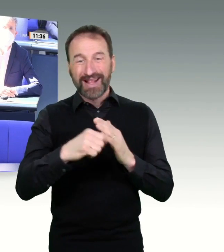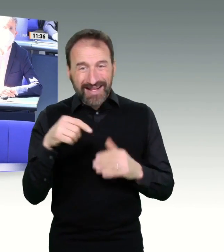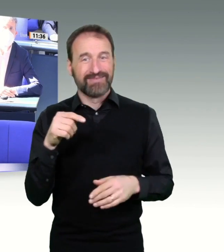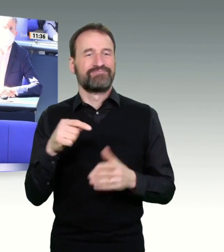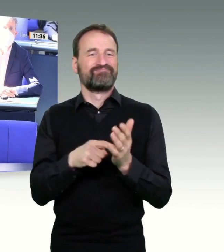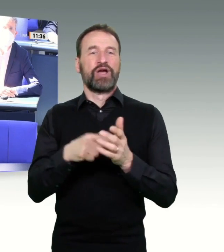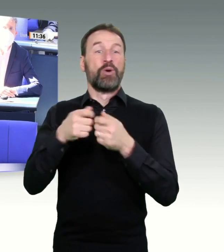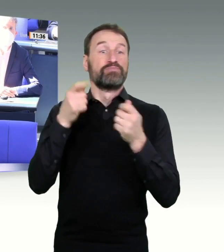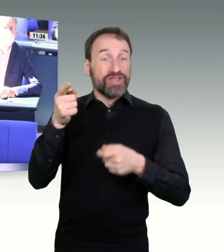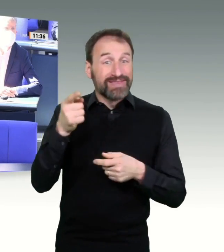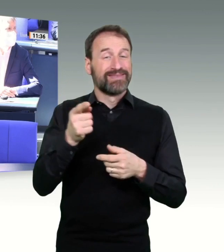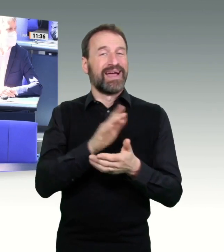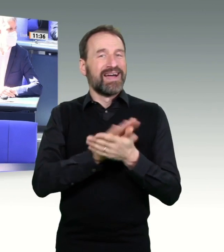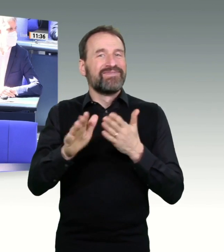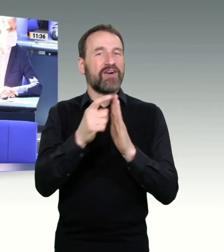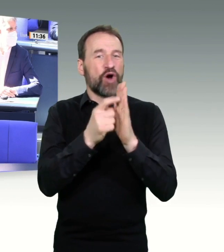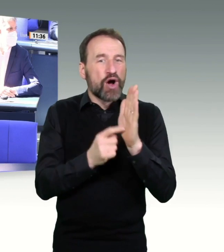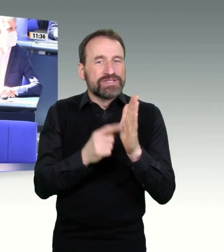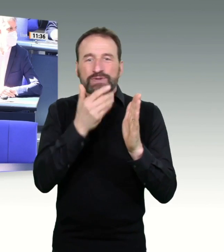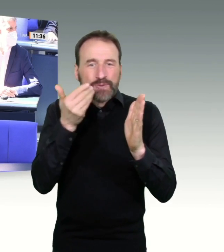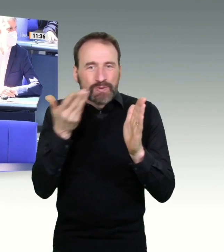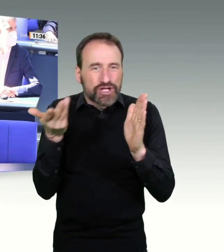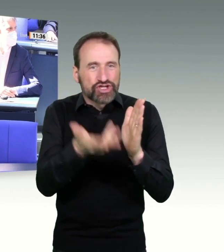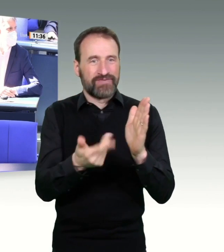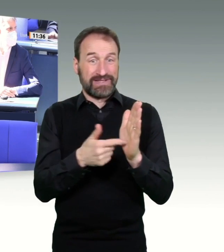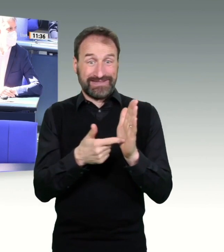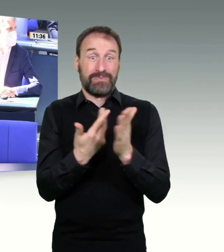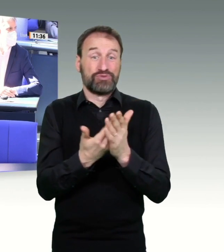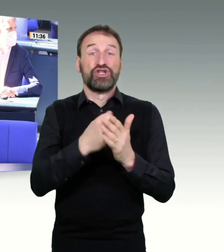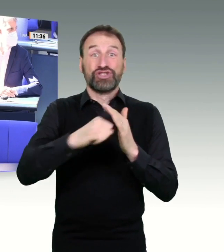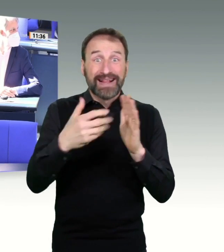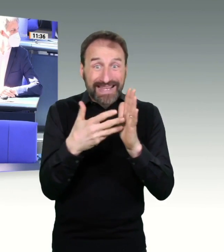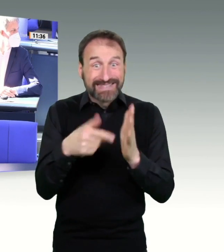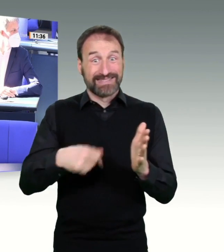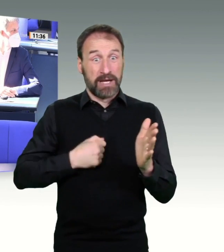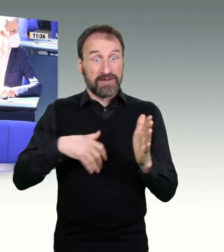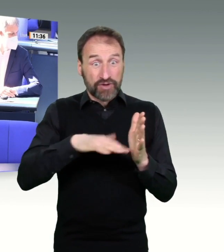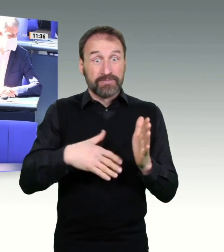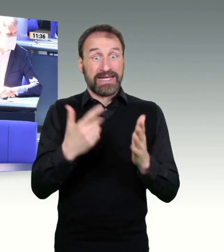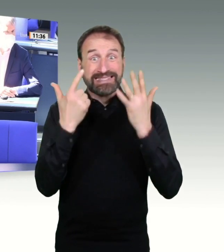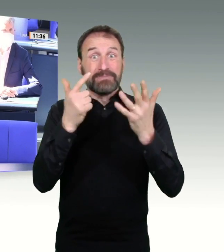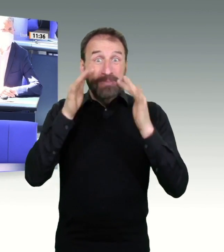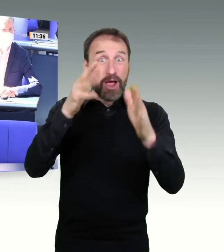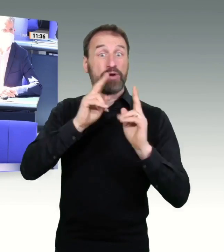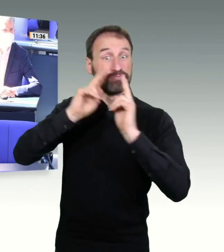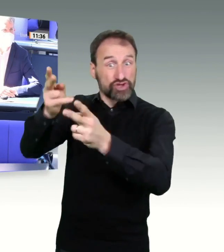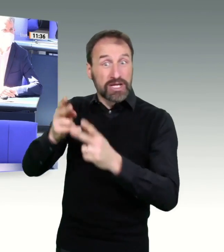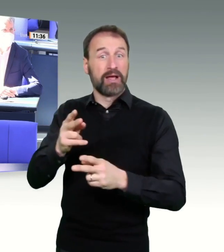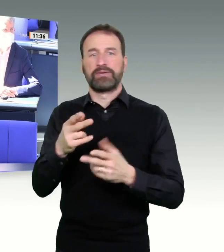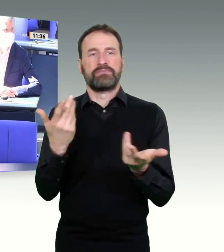Deswegen vielleicht auch noch mal meine Frage an Sie. Was Sie denn glauben, wie erfolgreich jetzt diese Taskforce da sein wird, um die Schnelltestproblematik zu